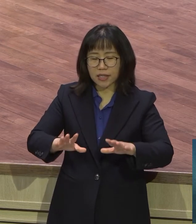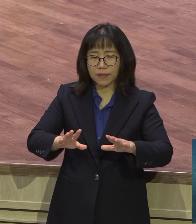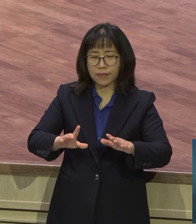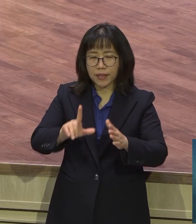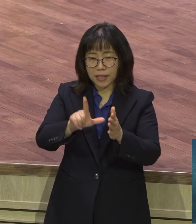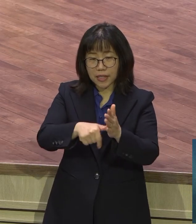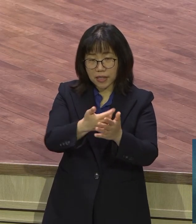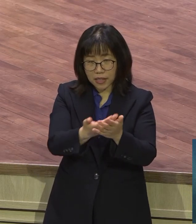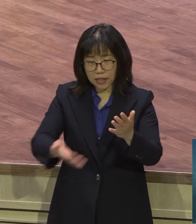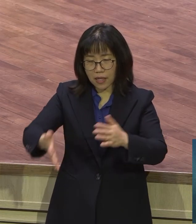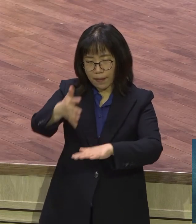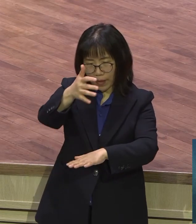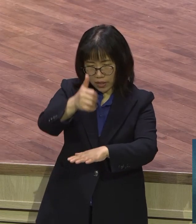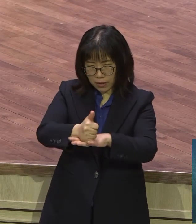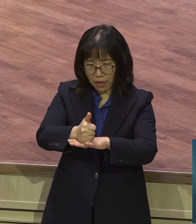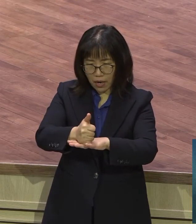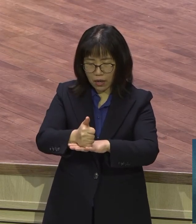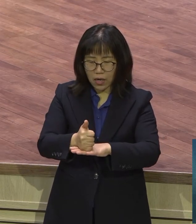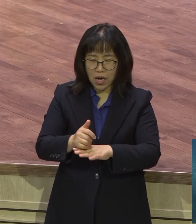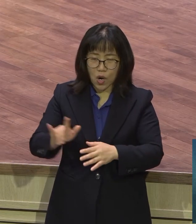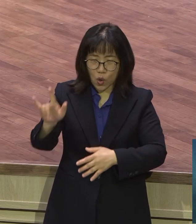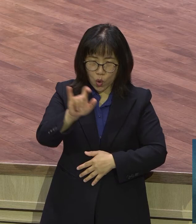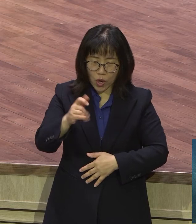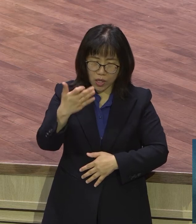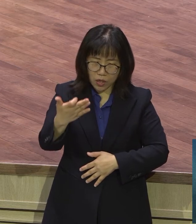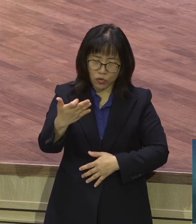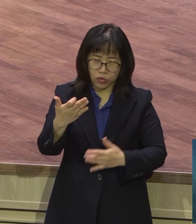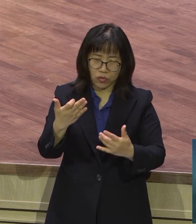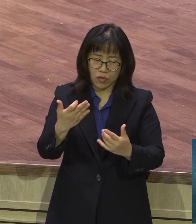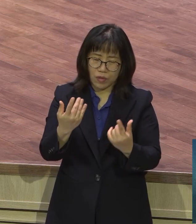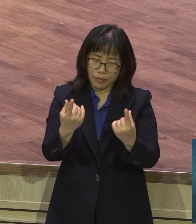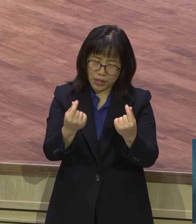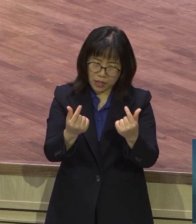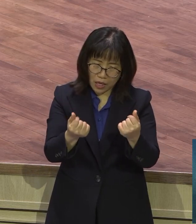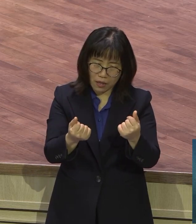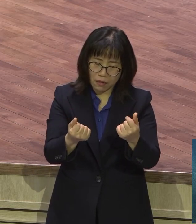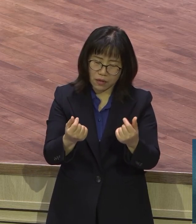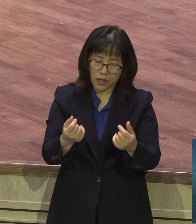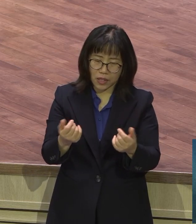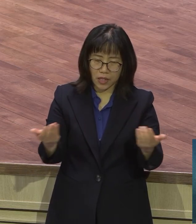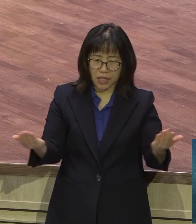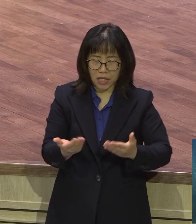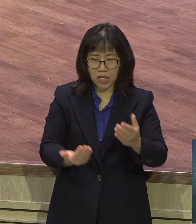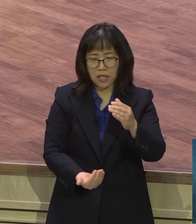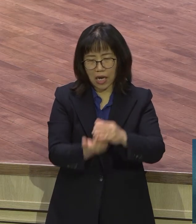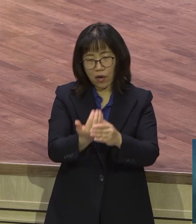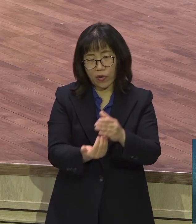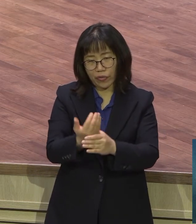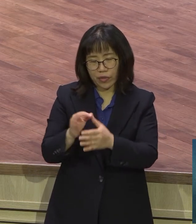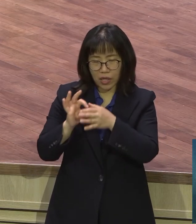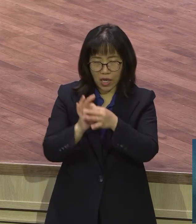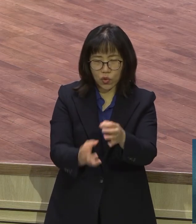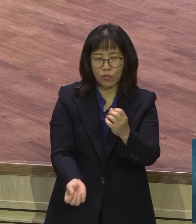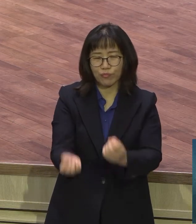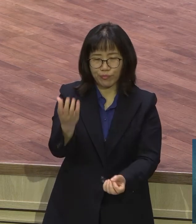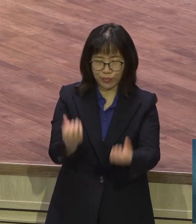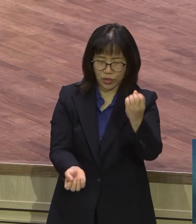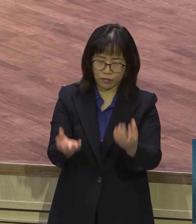일어납니다 앞으로도 코로나19 같은 일들이 계속 일어날 것입니다 세상이 세상이 불어나고 말세의 징조로 드러난다고 성경은